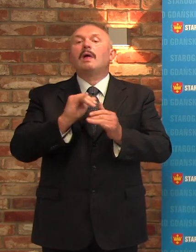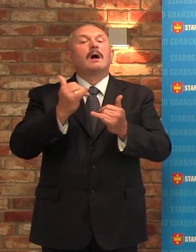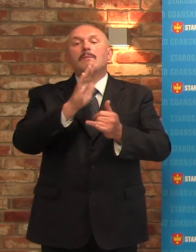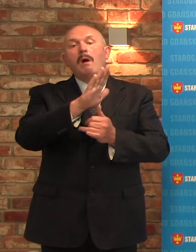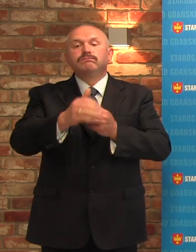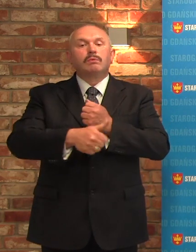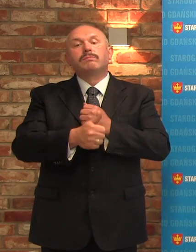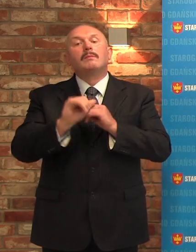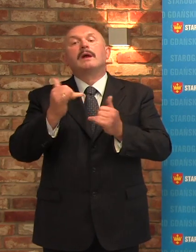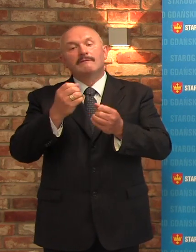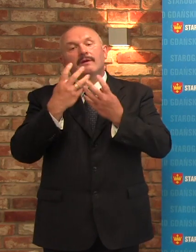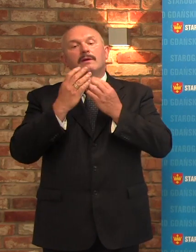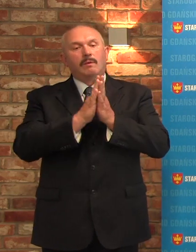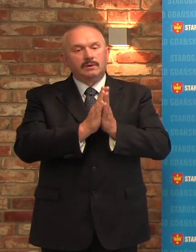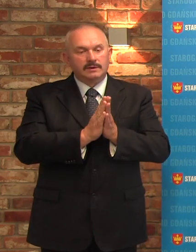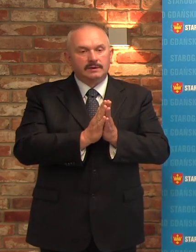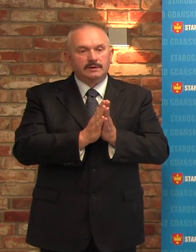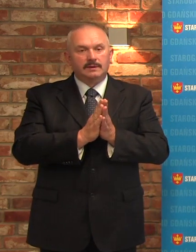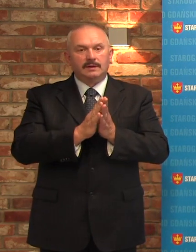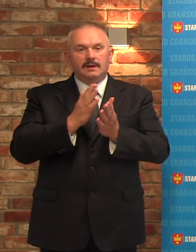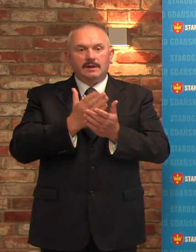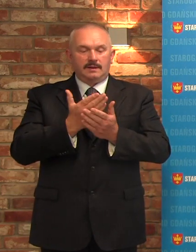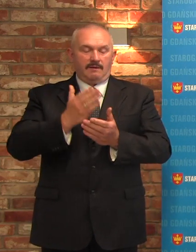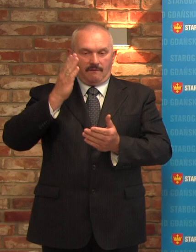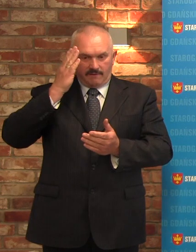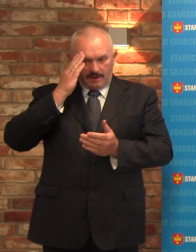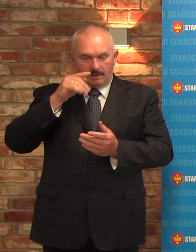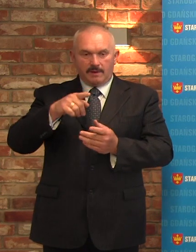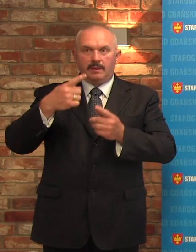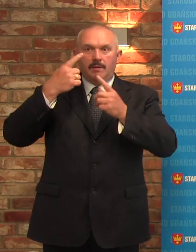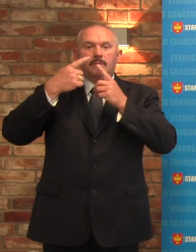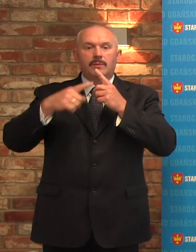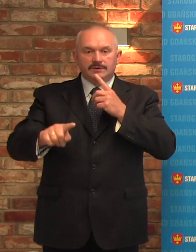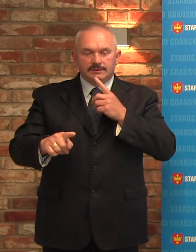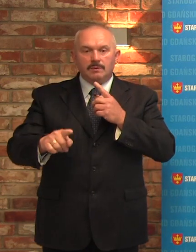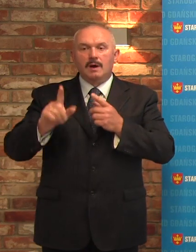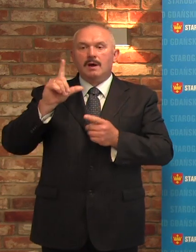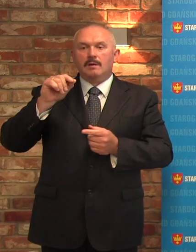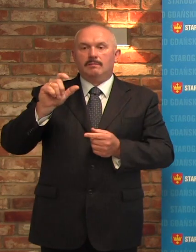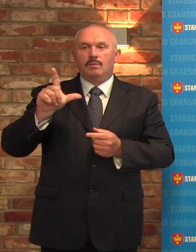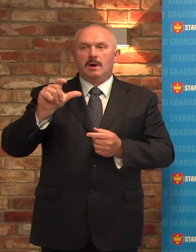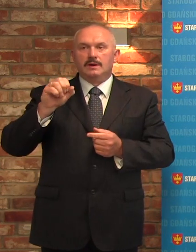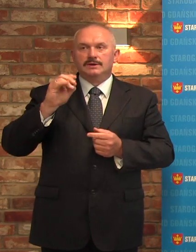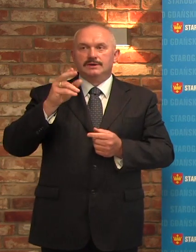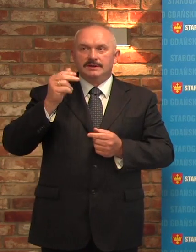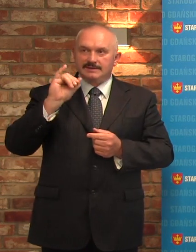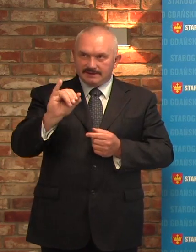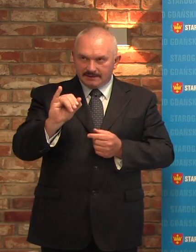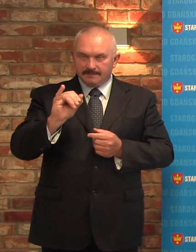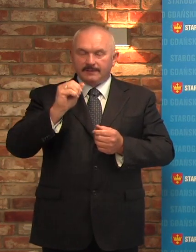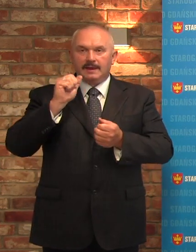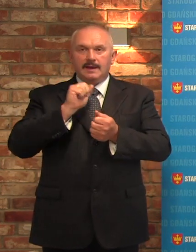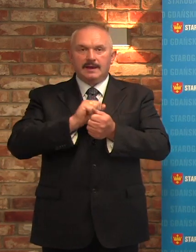Zatem, wiedząc, że pan poseł Kasper Pożyński jest